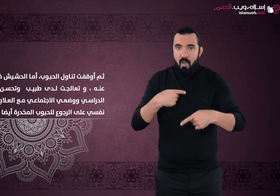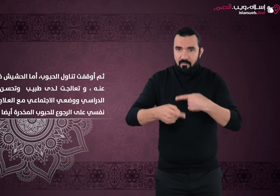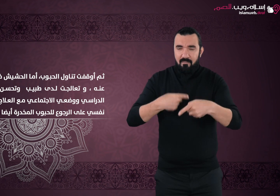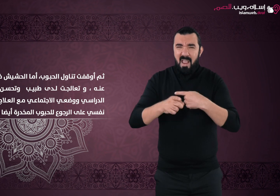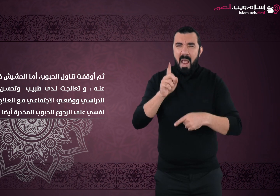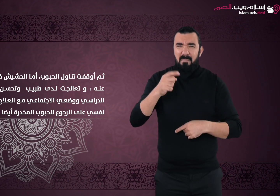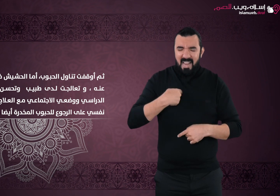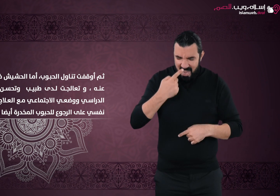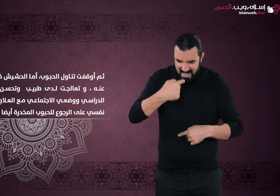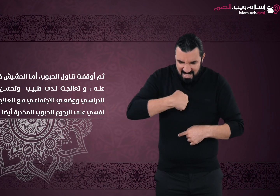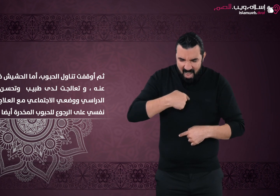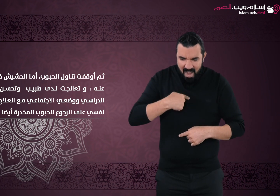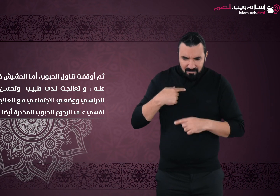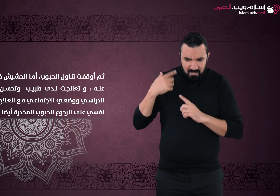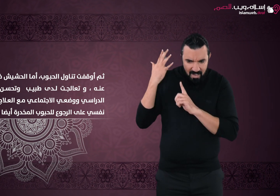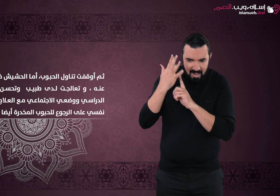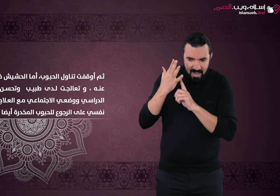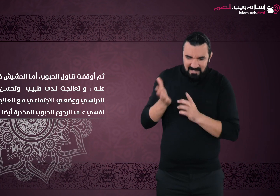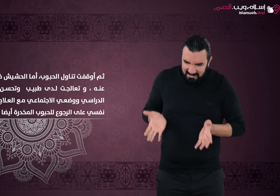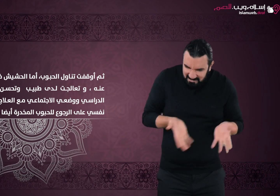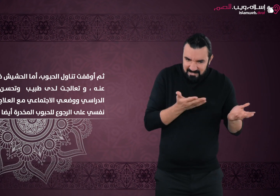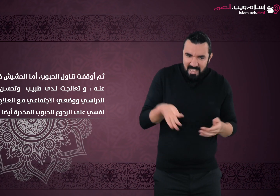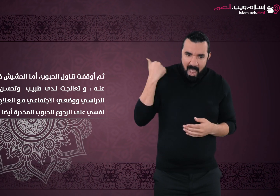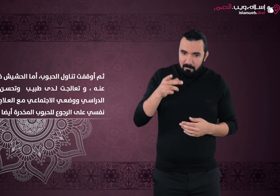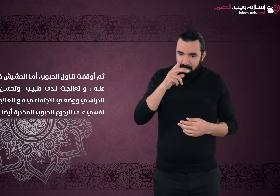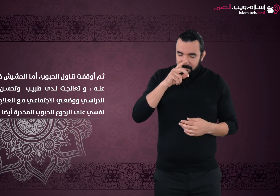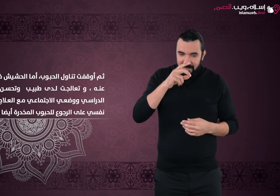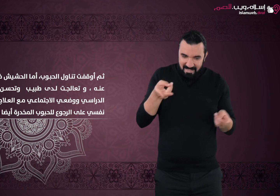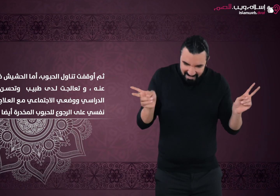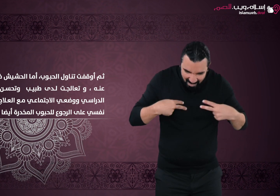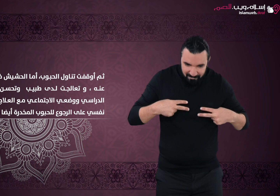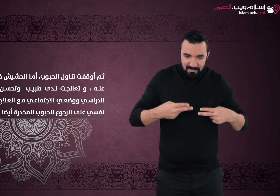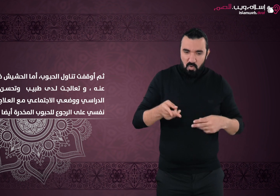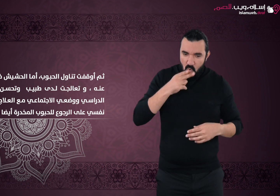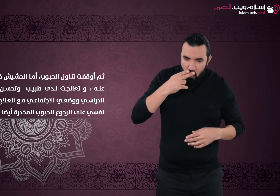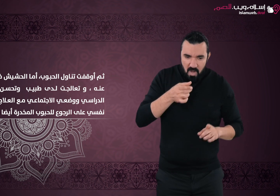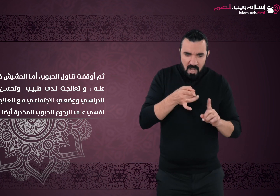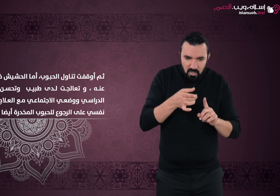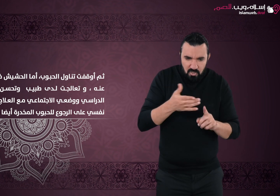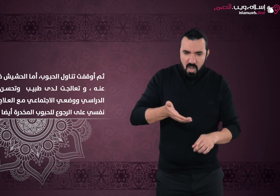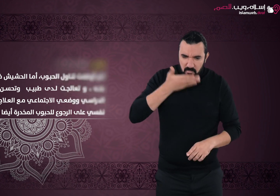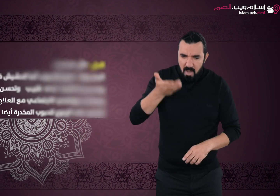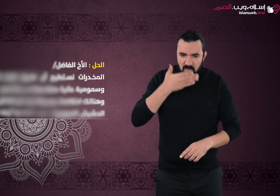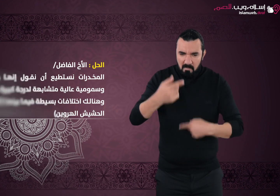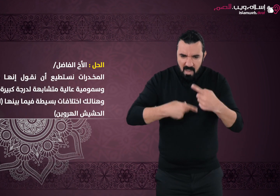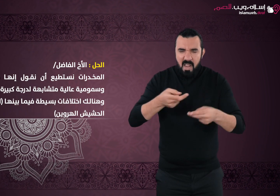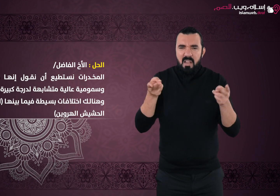نفسي على الرجوع للحبوب المخدرة أيضاً فما الحل؟ الحل